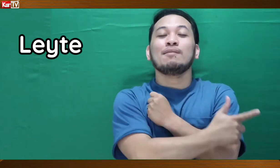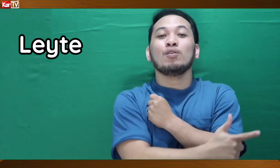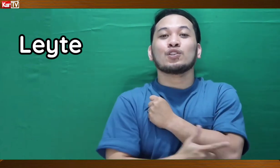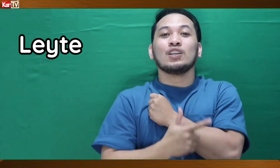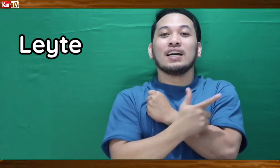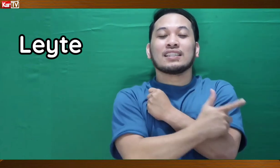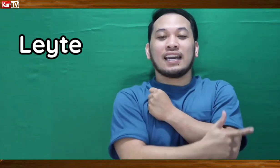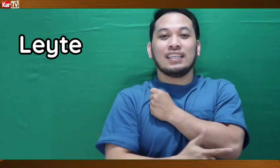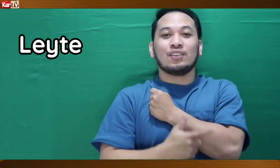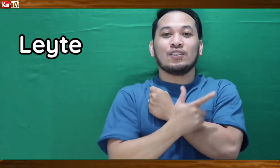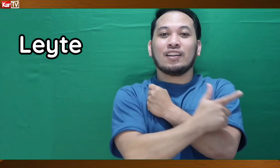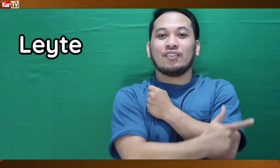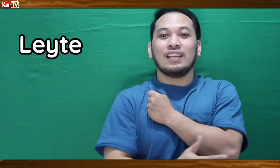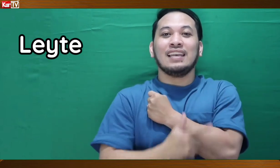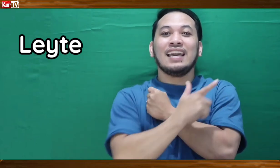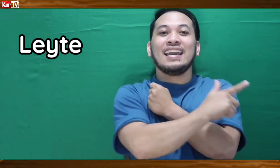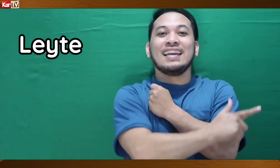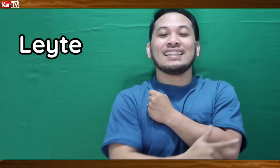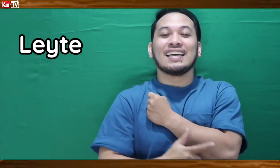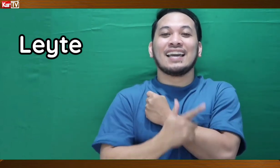motion lang tayo dito. Ayan, o. Leyte.